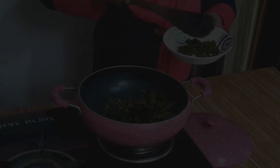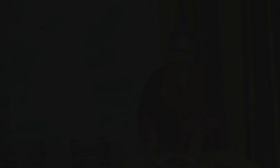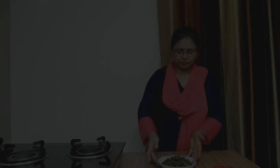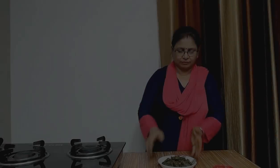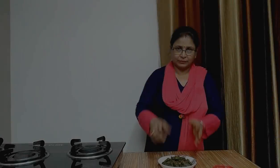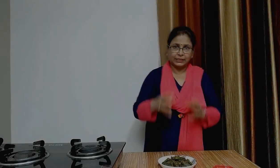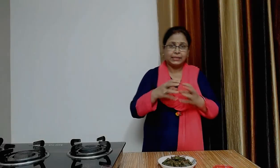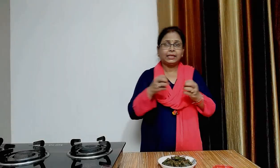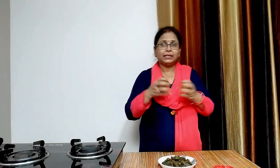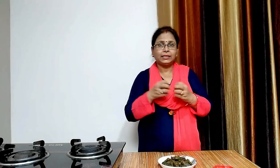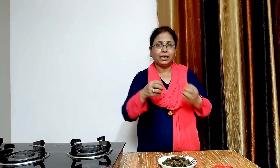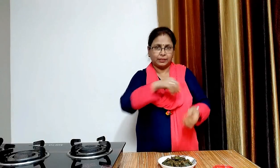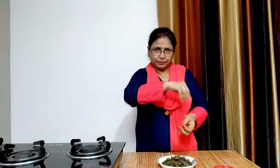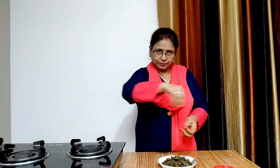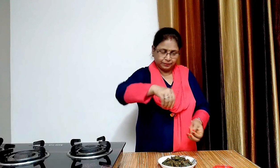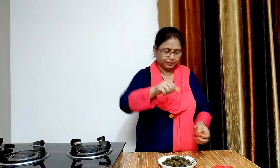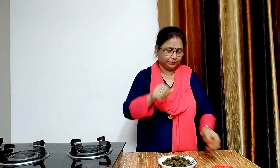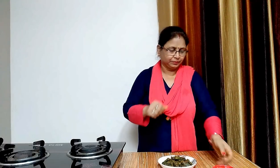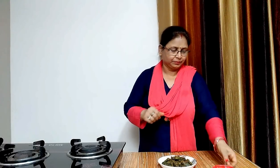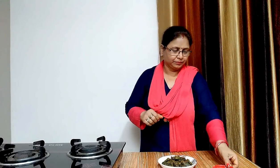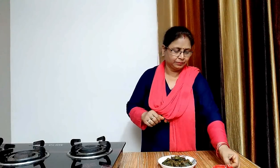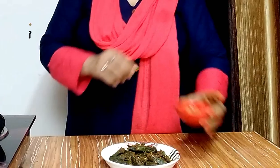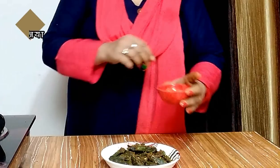अब इसे बारी करते हुए दन्य के सब गार्णेश कर लेंगे